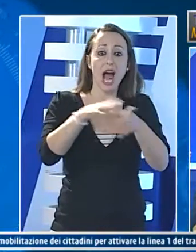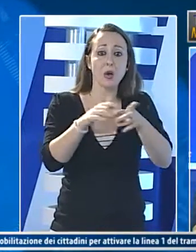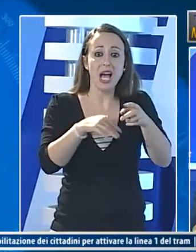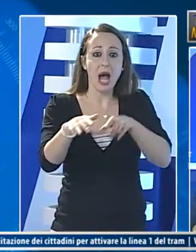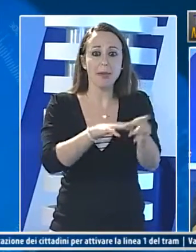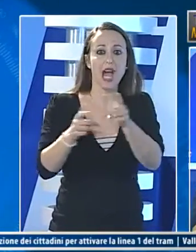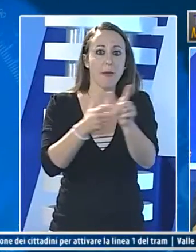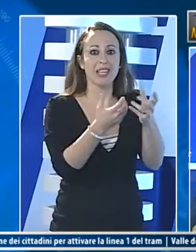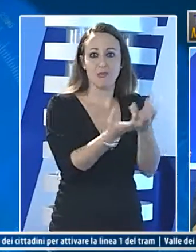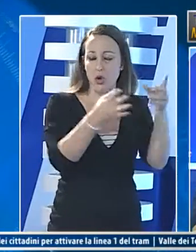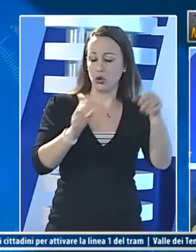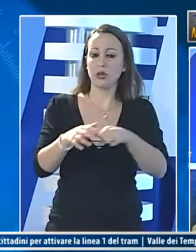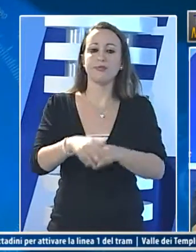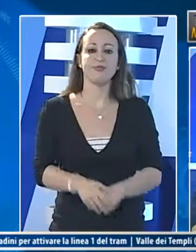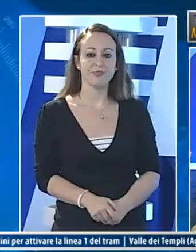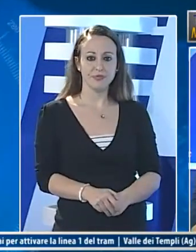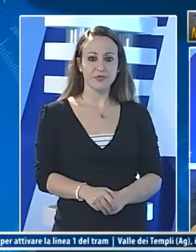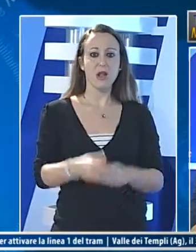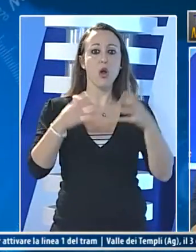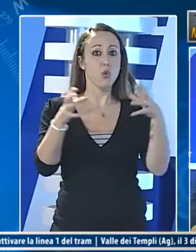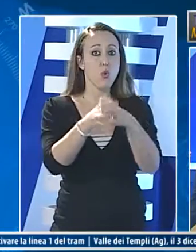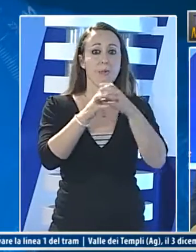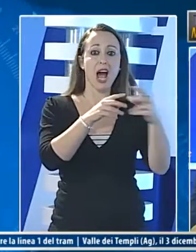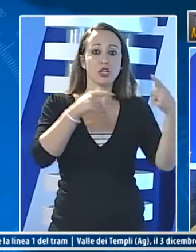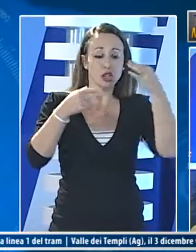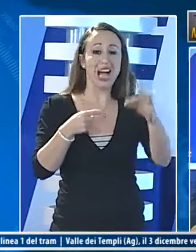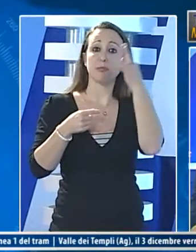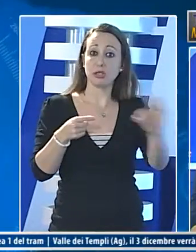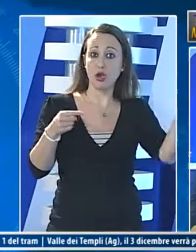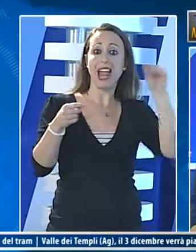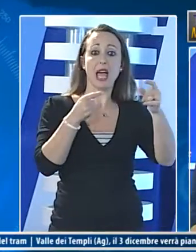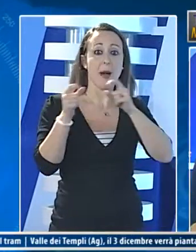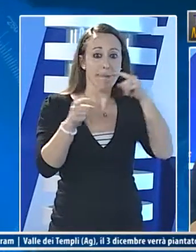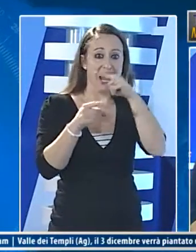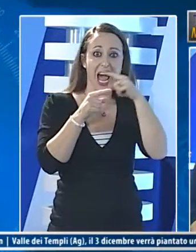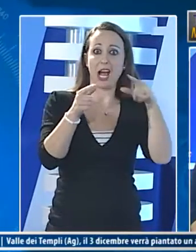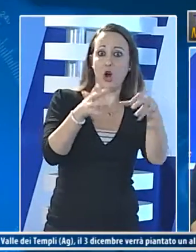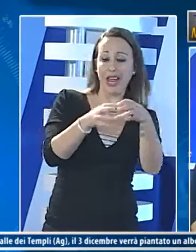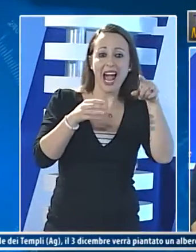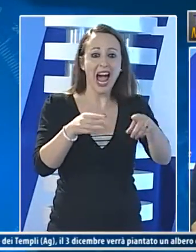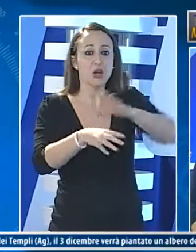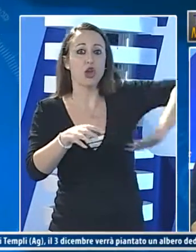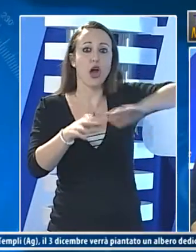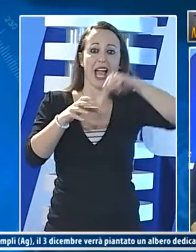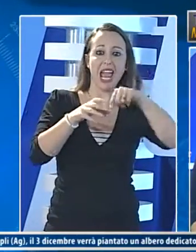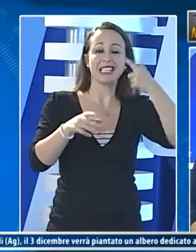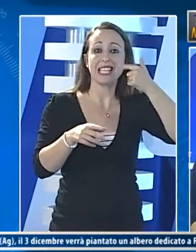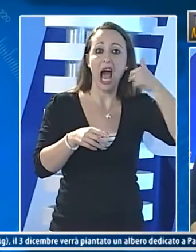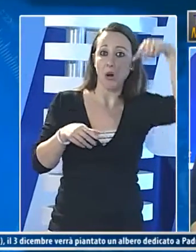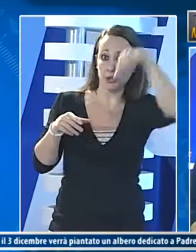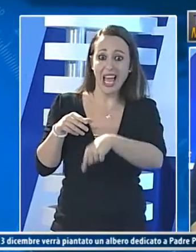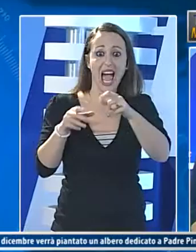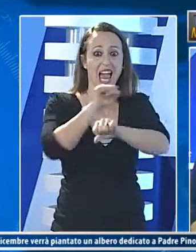braccianti loro sono accusati di tentato omicidio lesioni personali gravissime e porto abusivo di